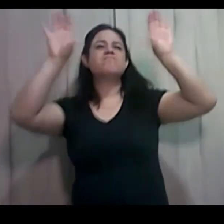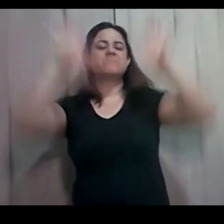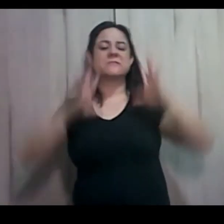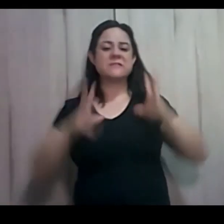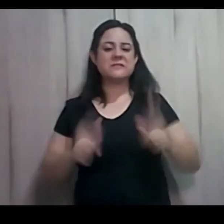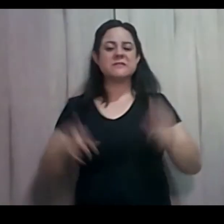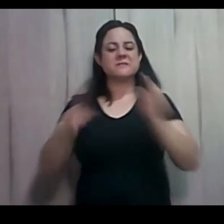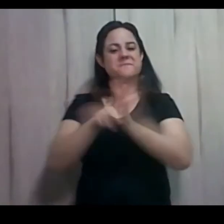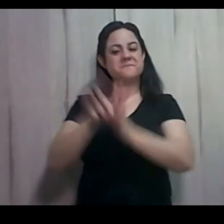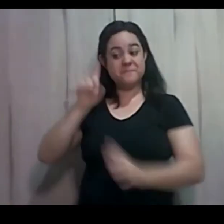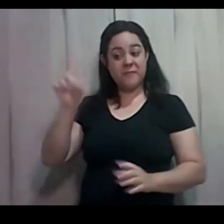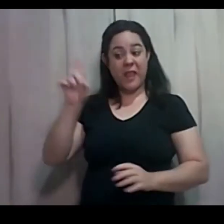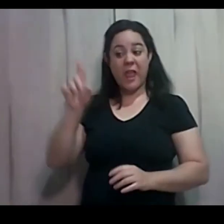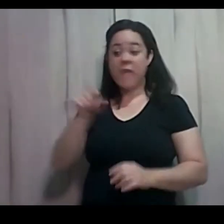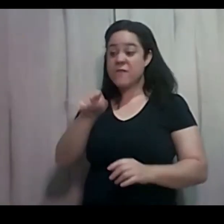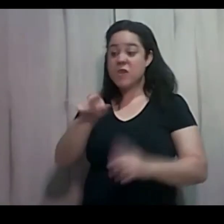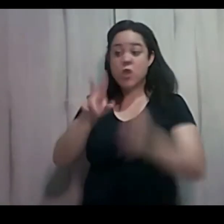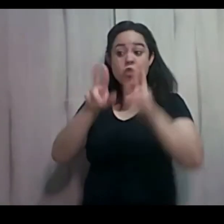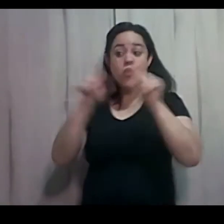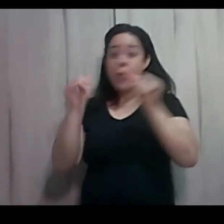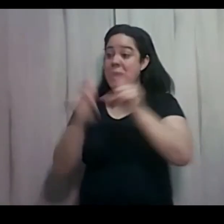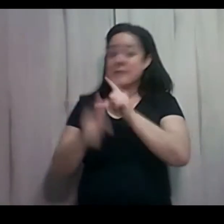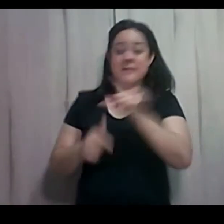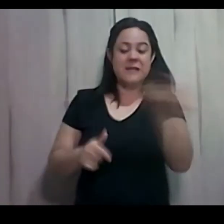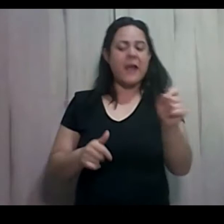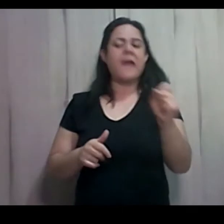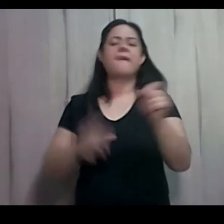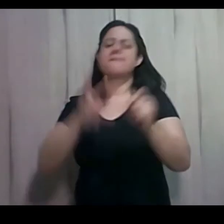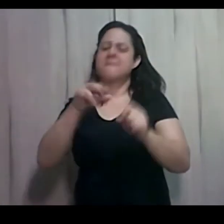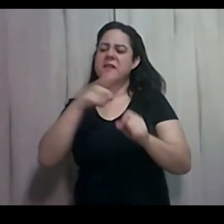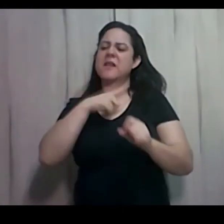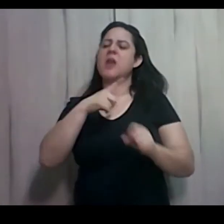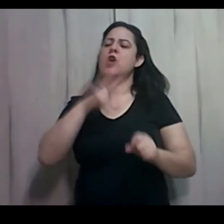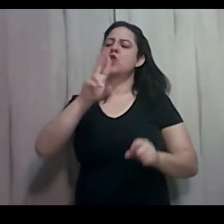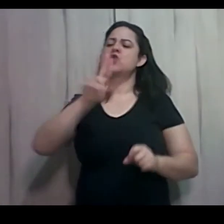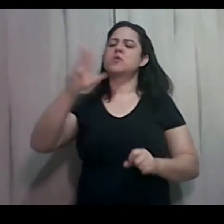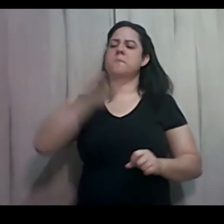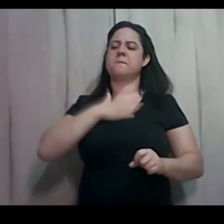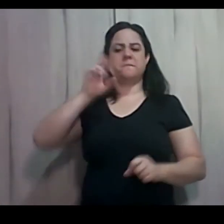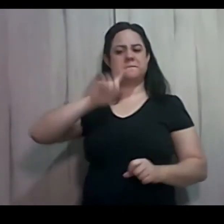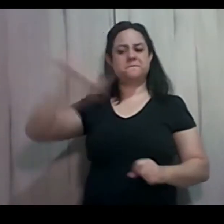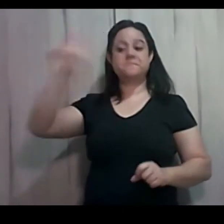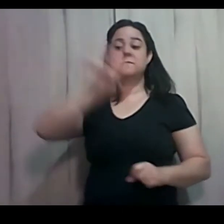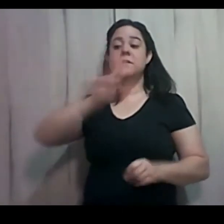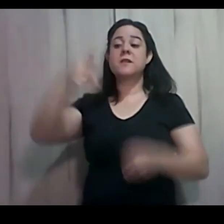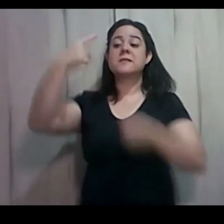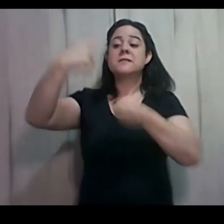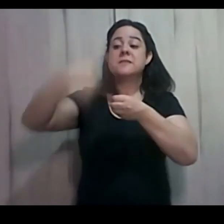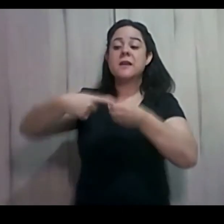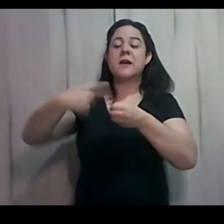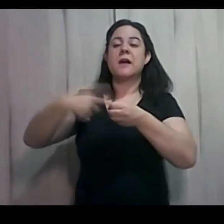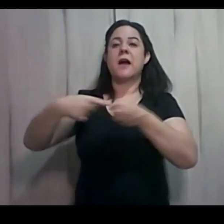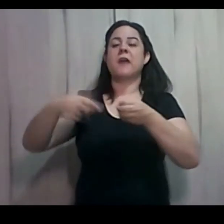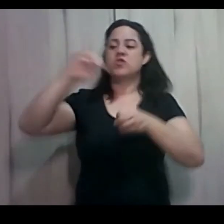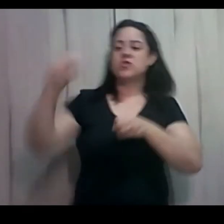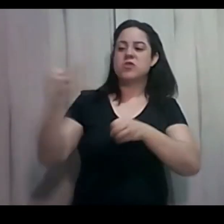sairá. Escreverei nele o nome do meu Deus, o nome da cidade do meu Deus, a nova Jerusalém, que desce do céu.